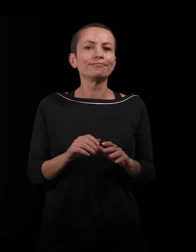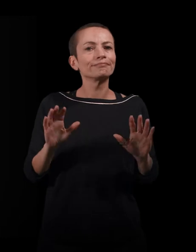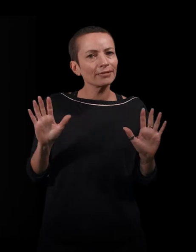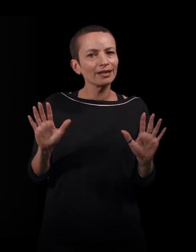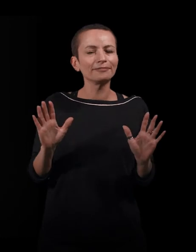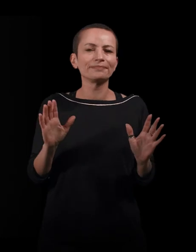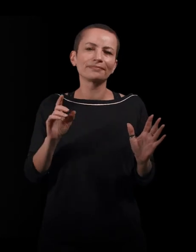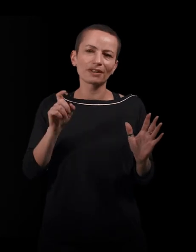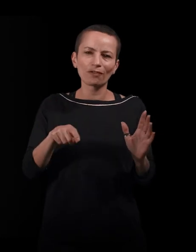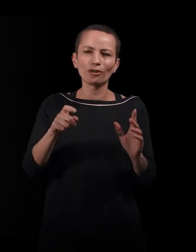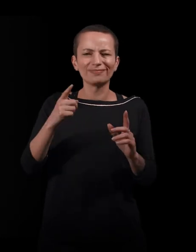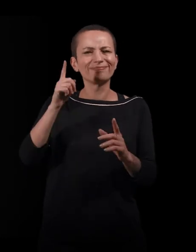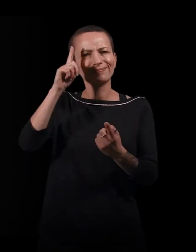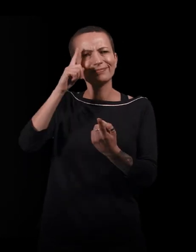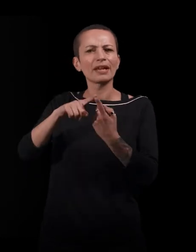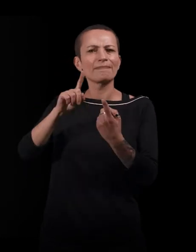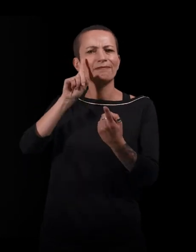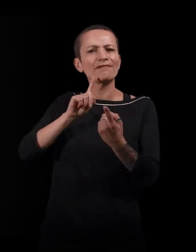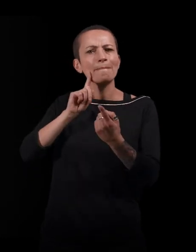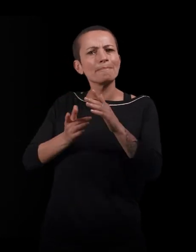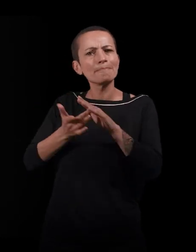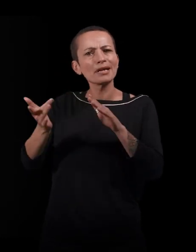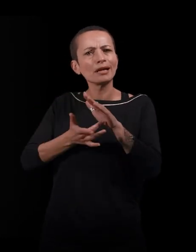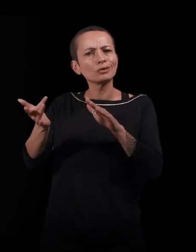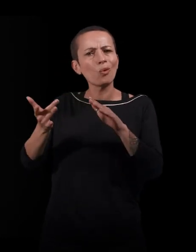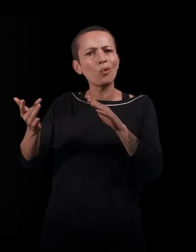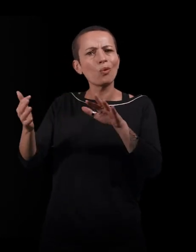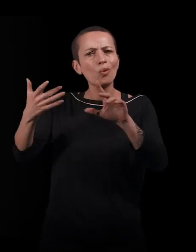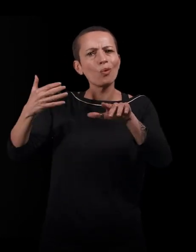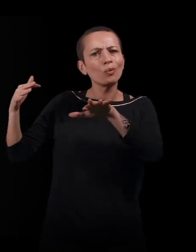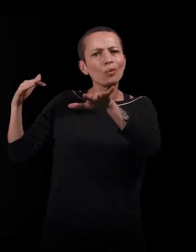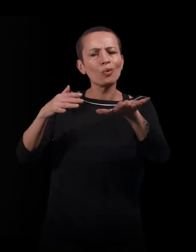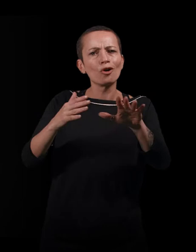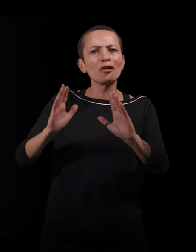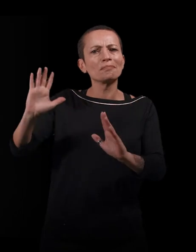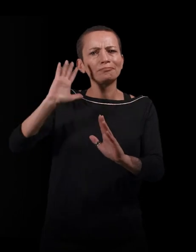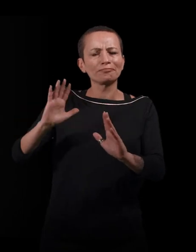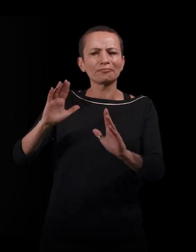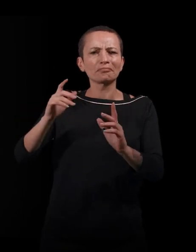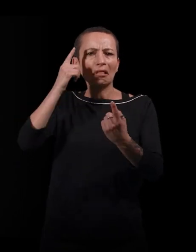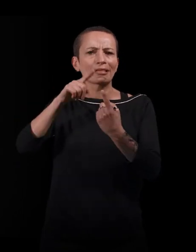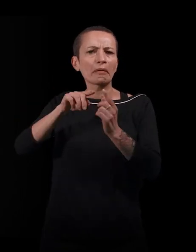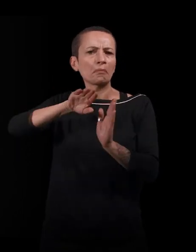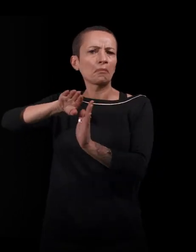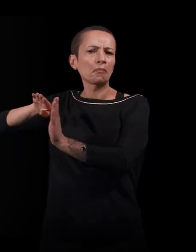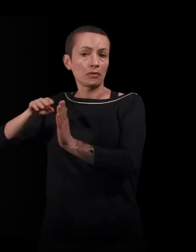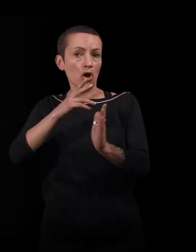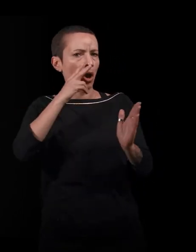on doit revenir sur la question des migrations féminines qui, pendant longtemps, ont été moins bien traitées que les migrations des hommes.